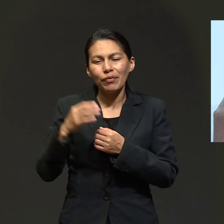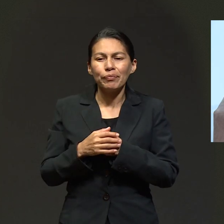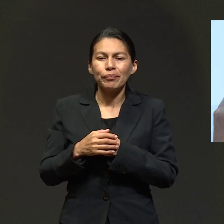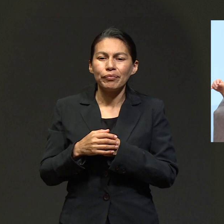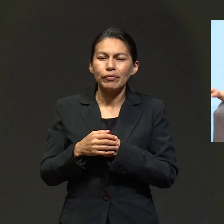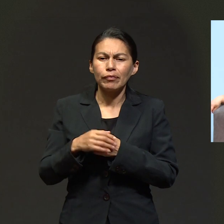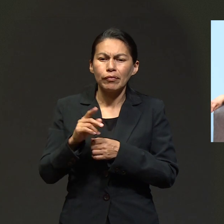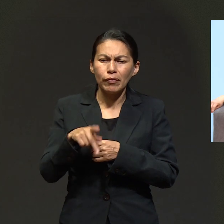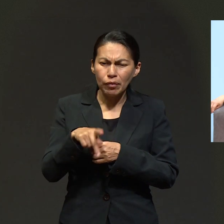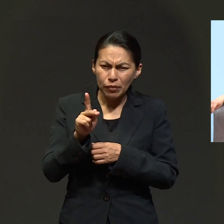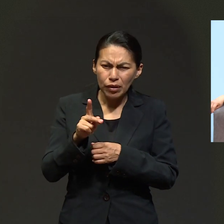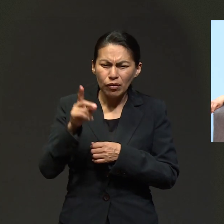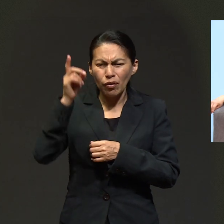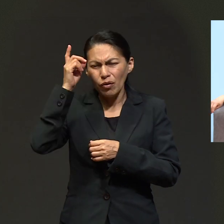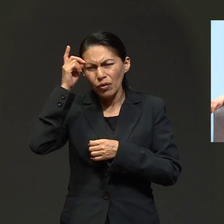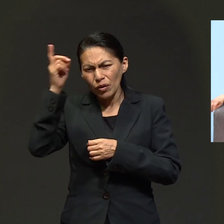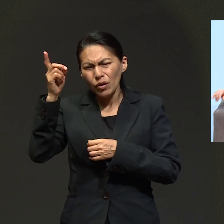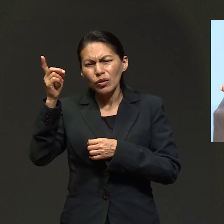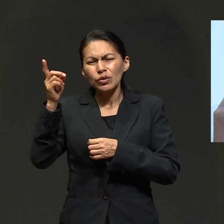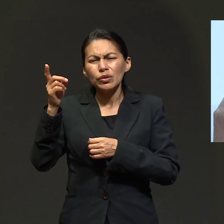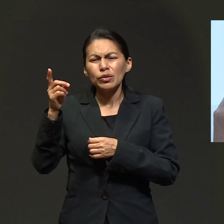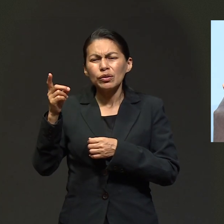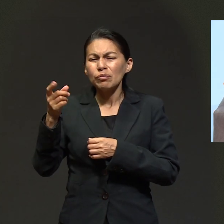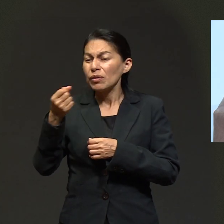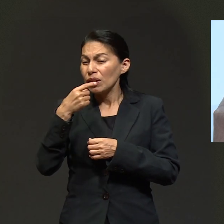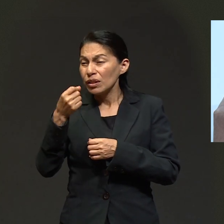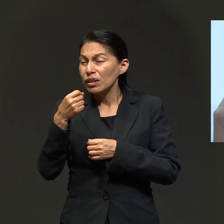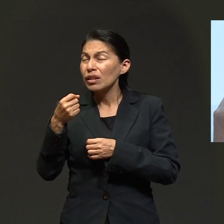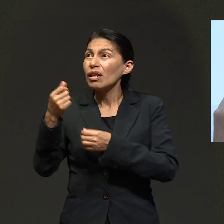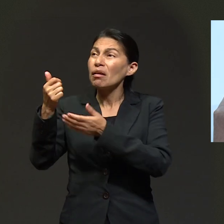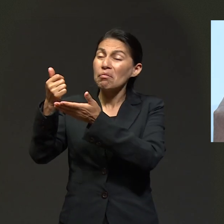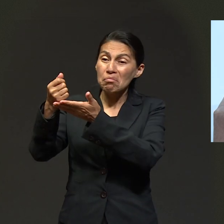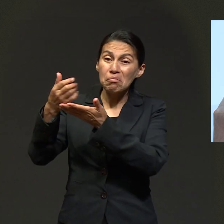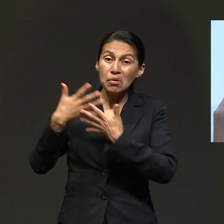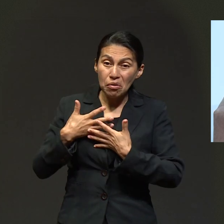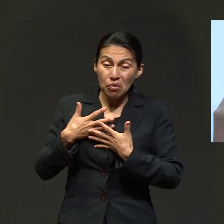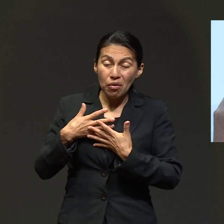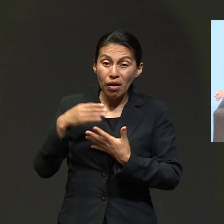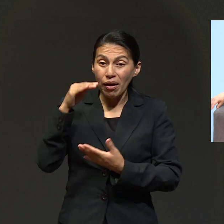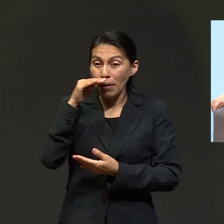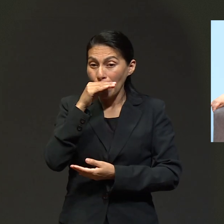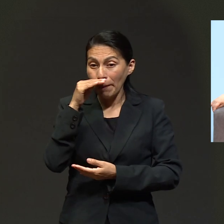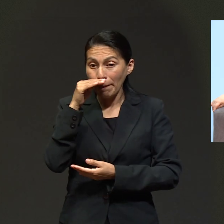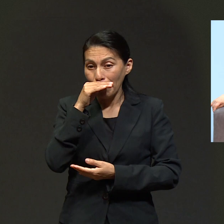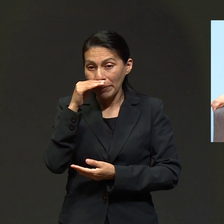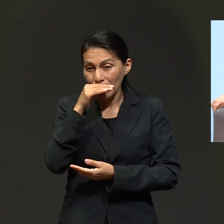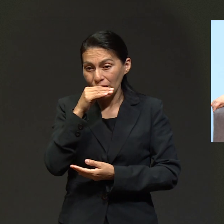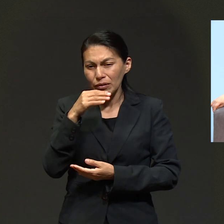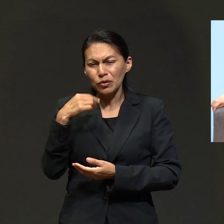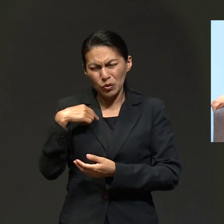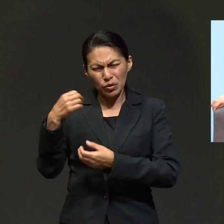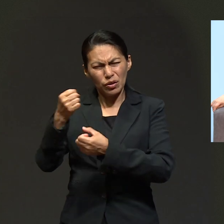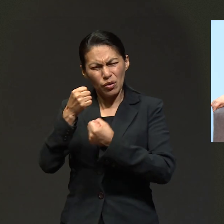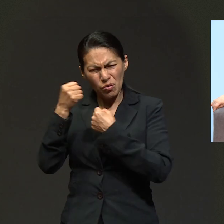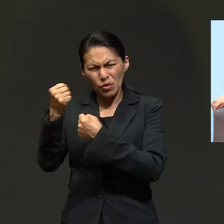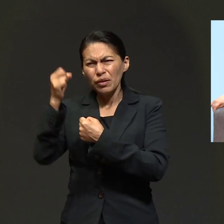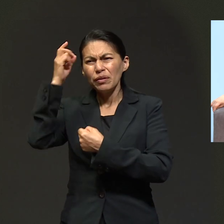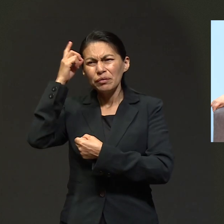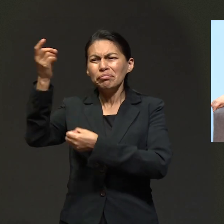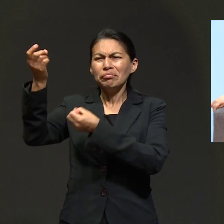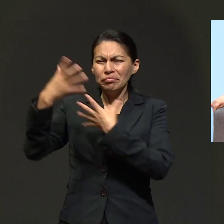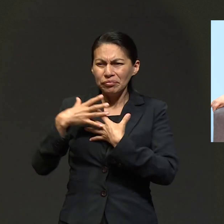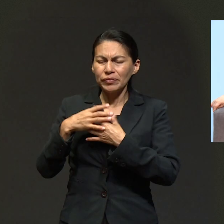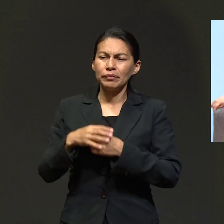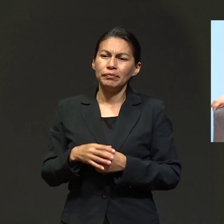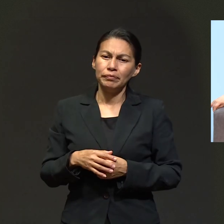pero se me quedaron en casa, lamentablemente. Pero Dios hizo provisión de ese medicamento de manera gratuita, Pastor. Yo